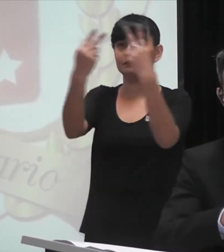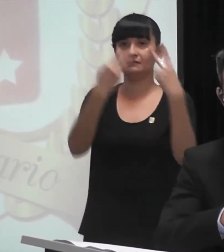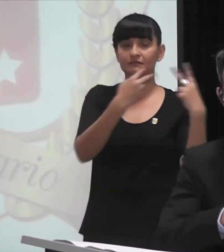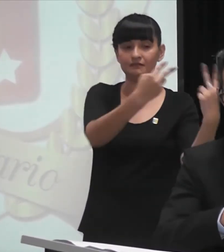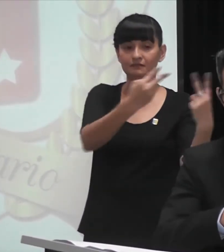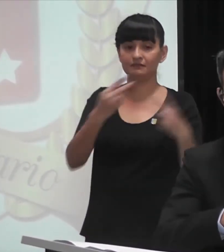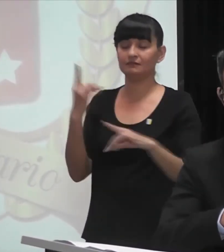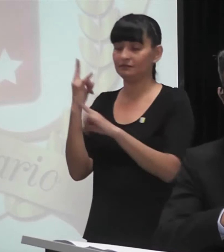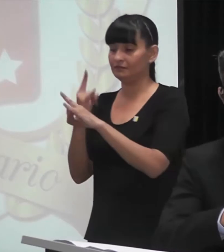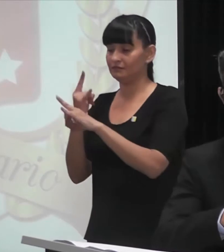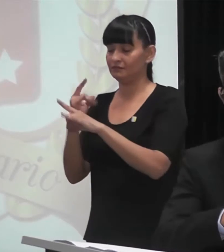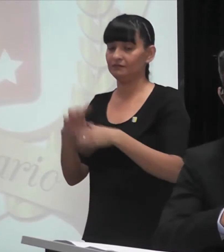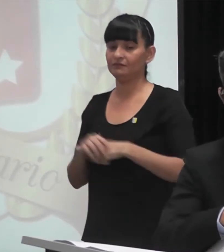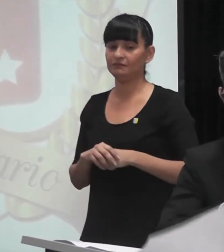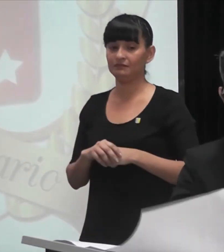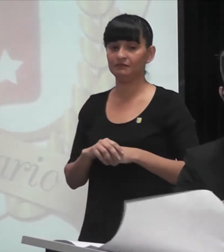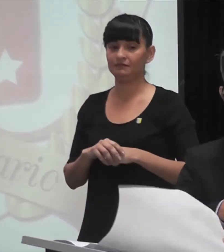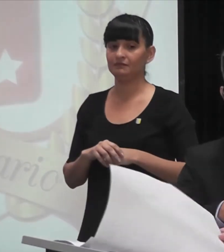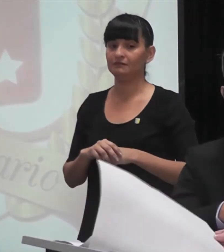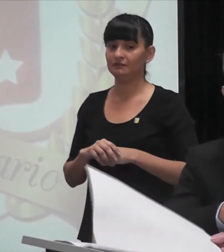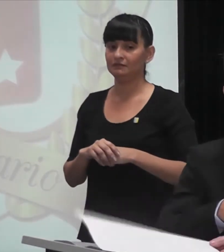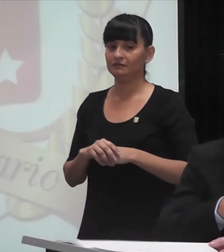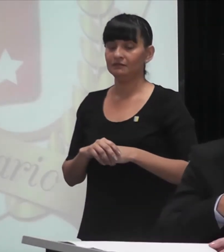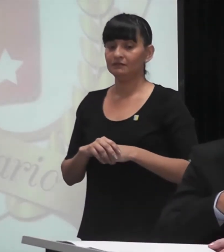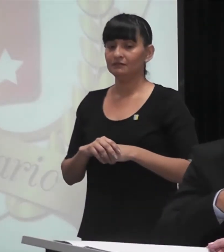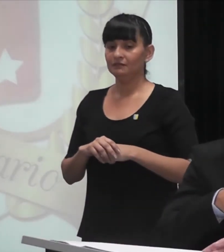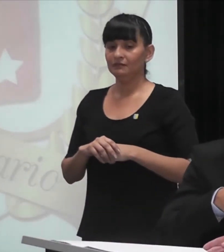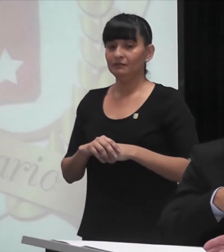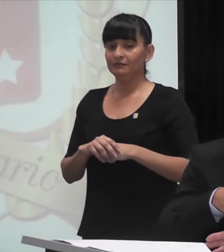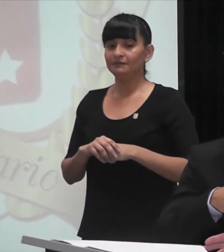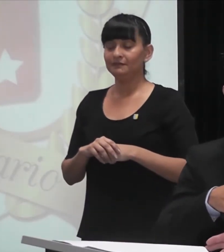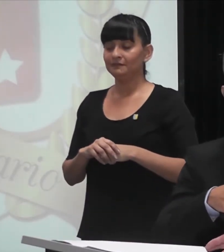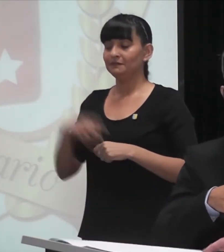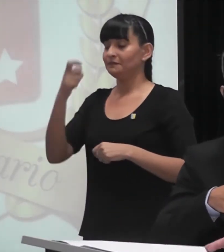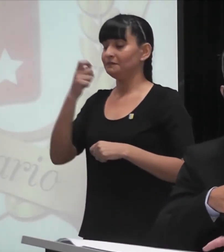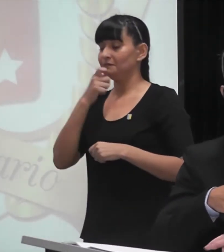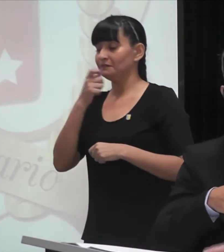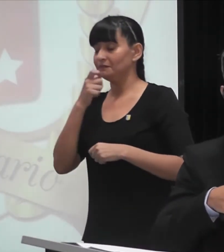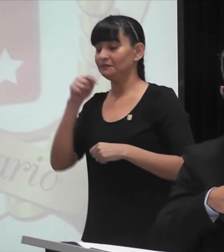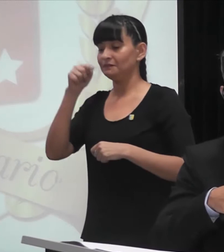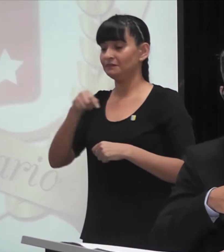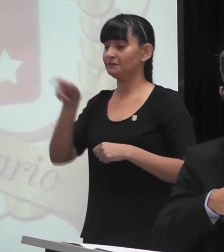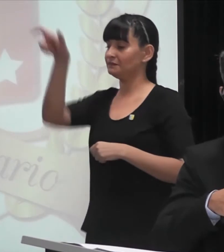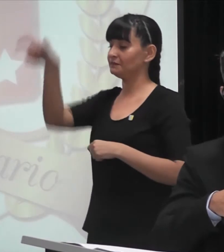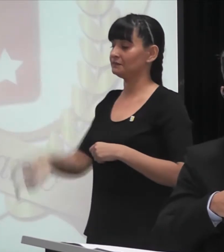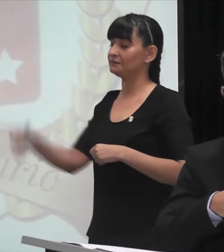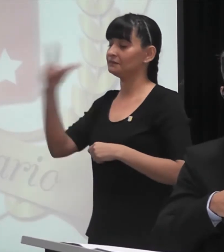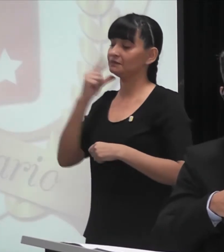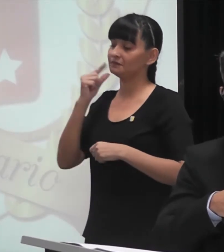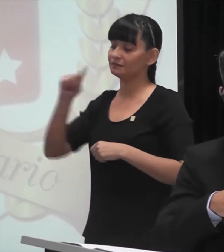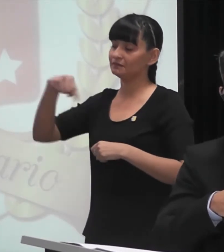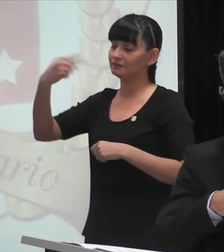impenetrable sin saberlo. ¿Cómo olvidar el rostro optimista del padre Miki?